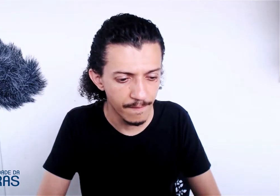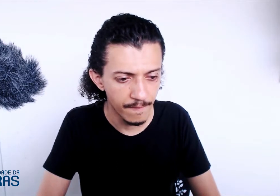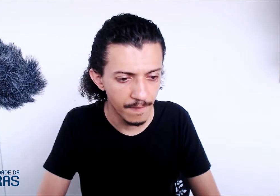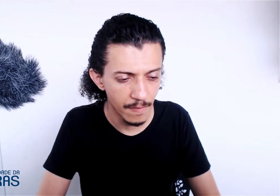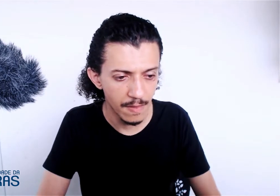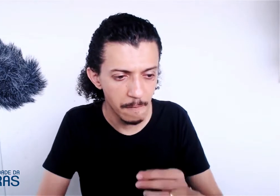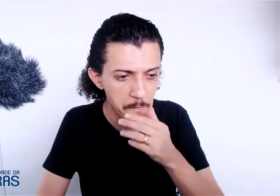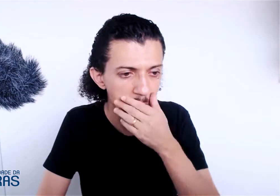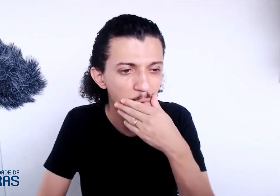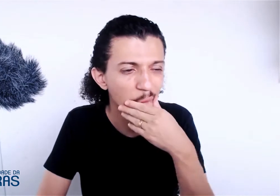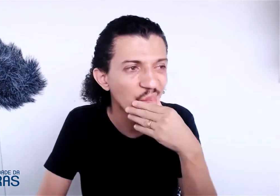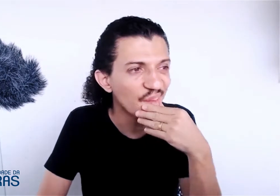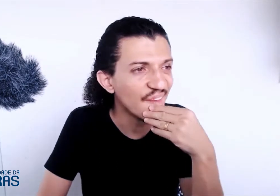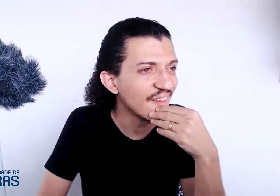qualquer vídeo surdo sinalizando em Libras?